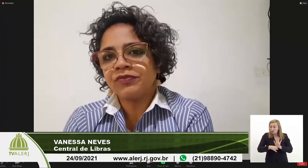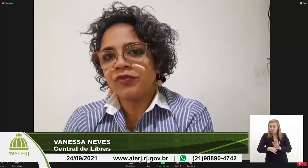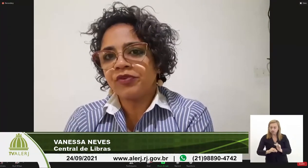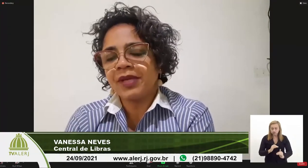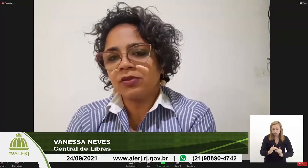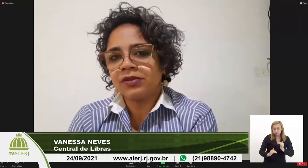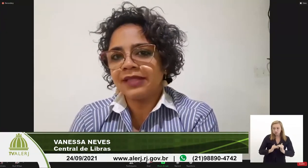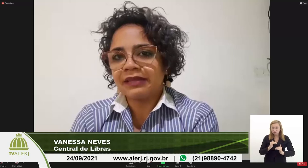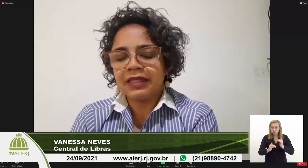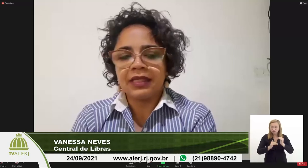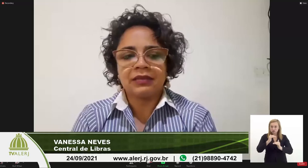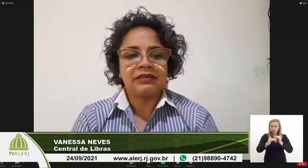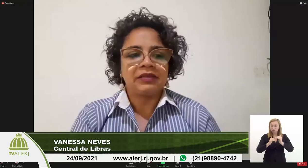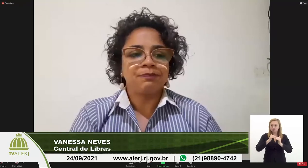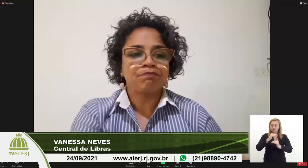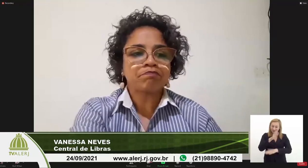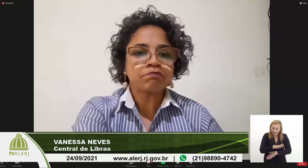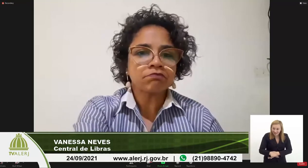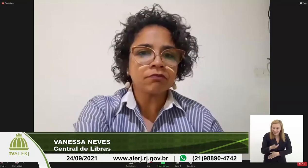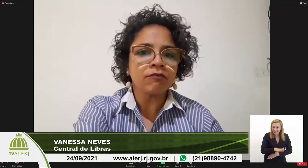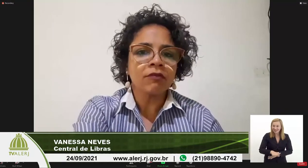neurodesenvolvimento dessa criança